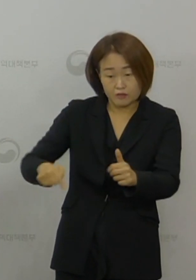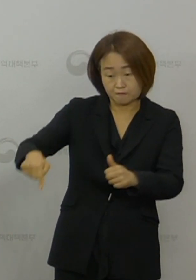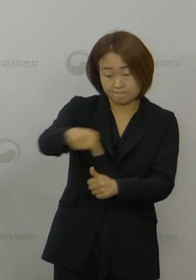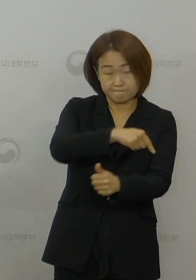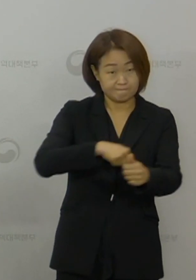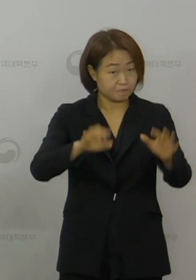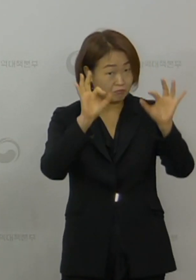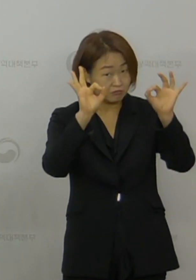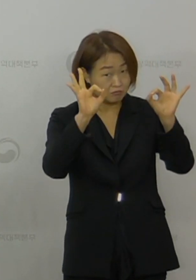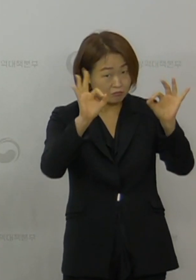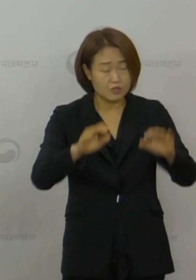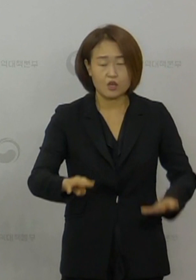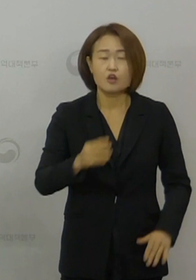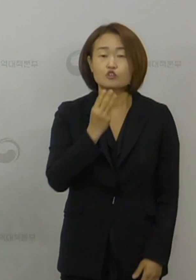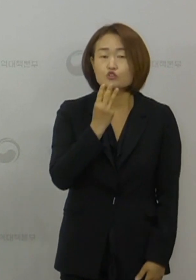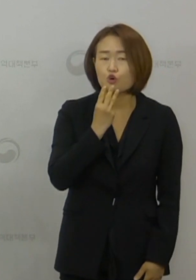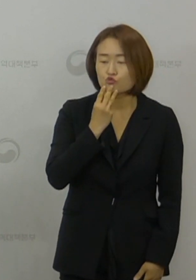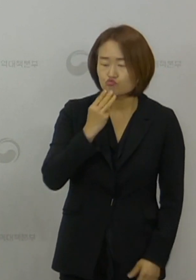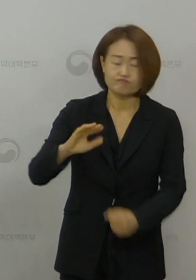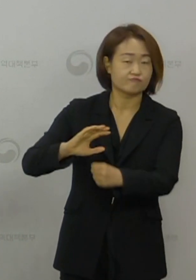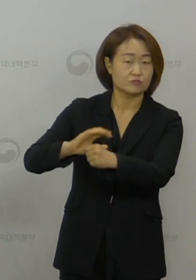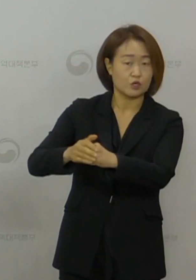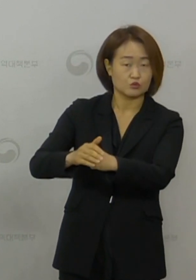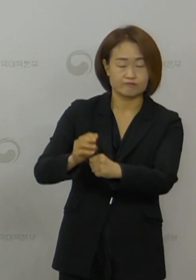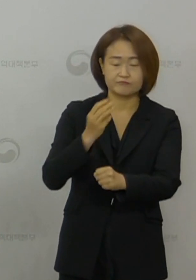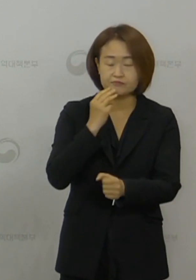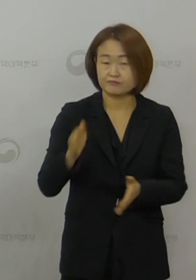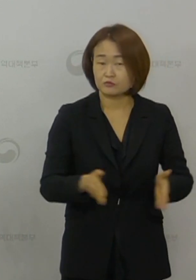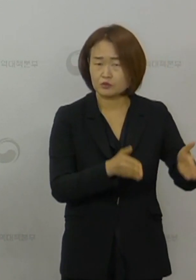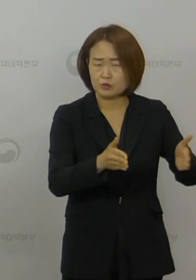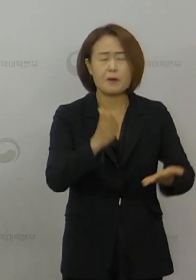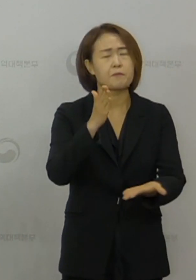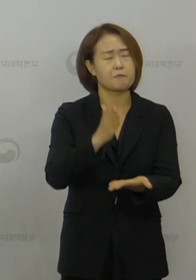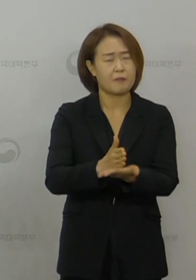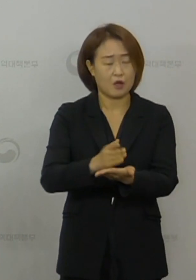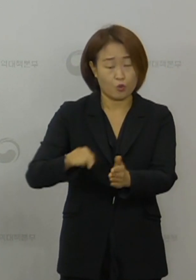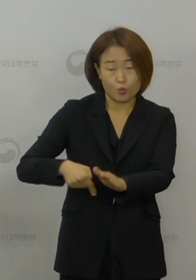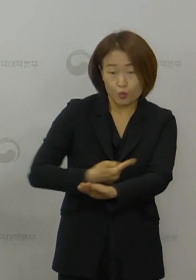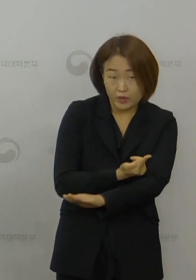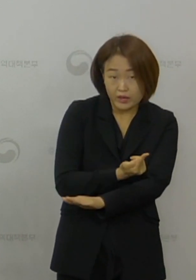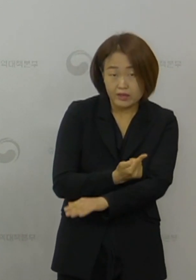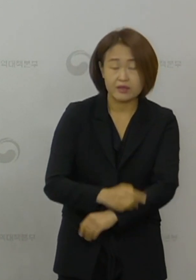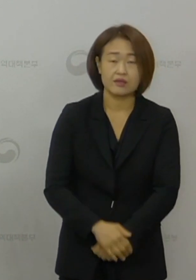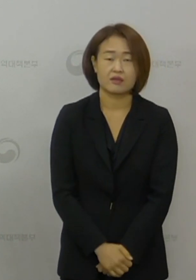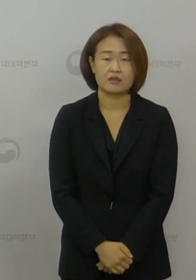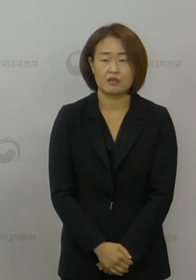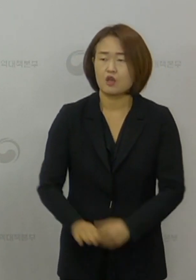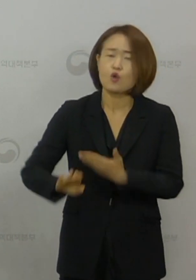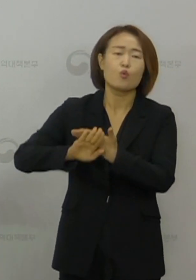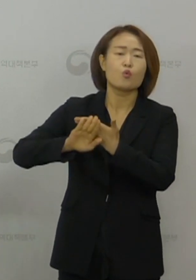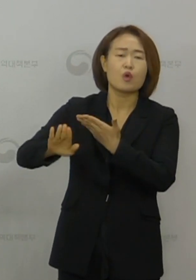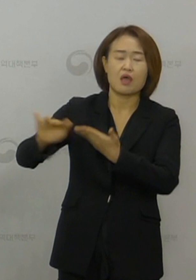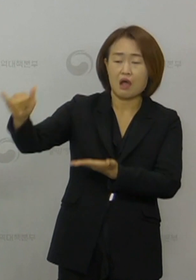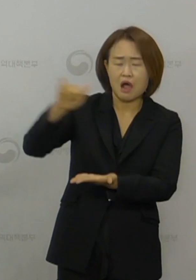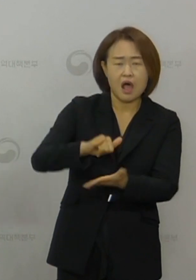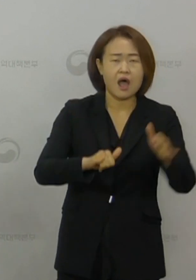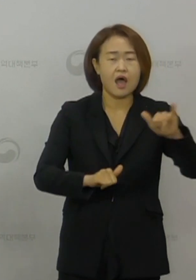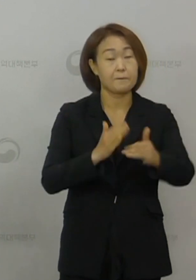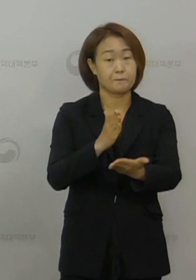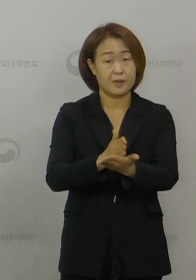서울과 대구, 경기도를 제외하고는 해외 유입을 뺀